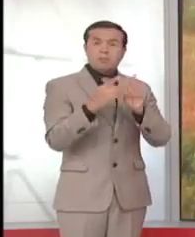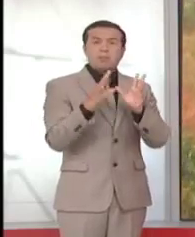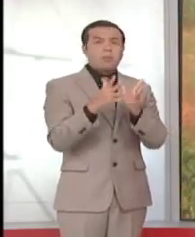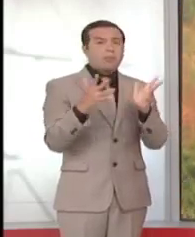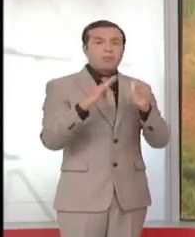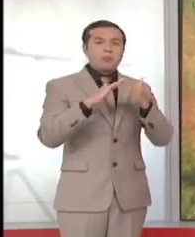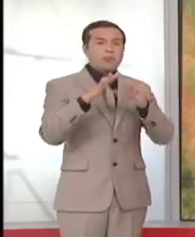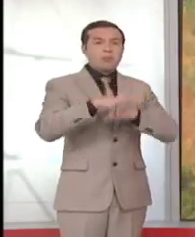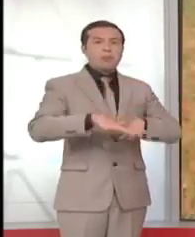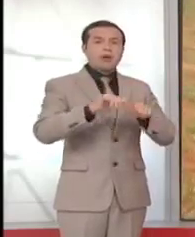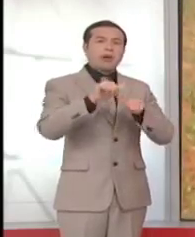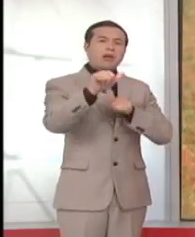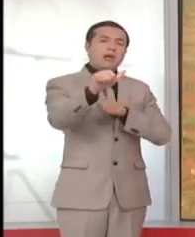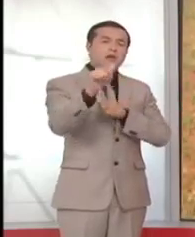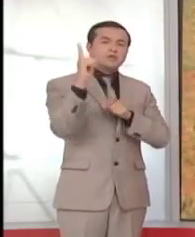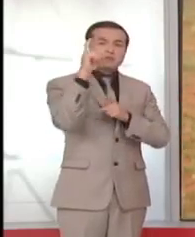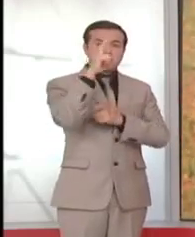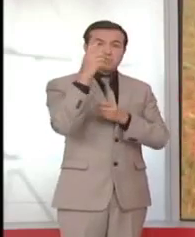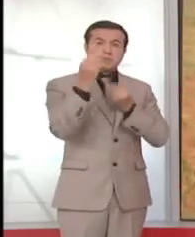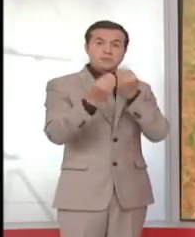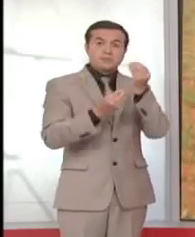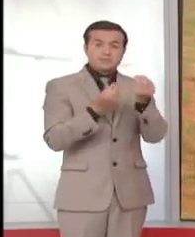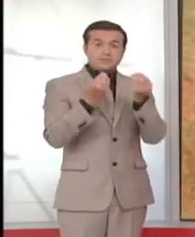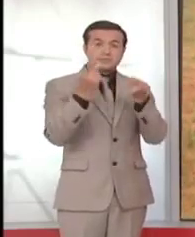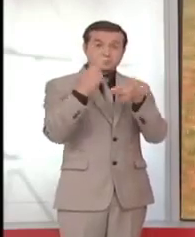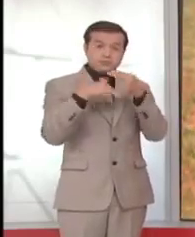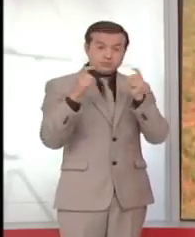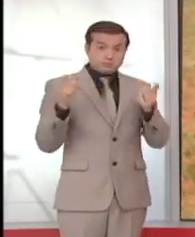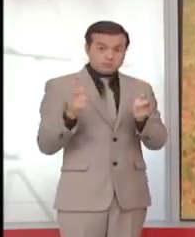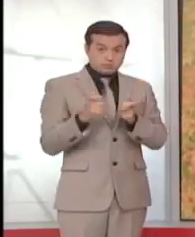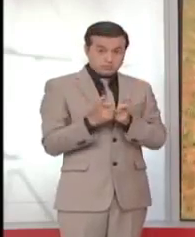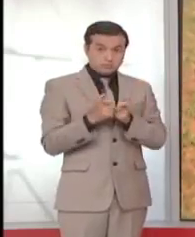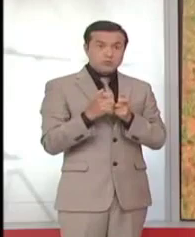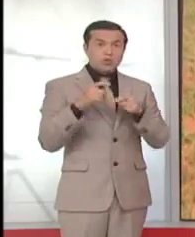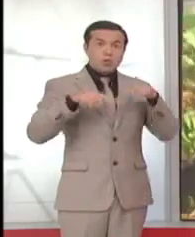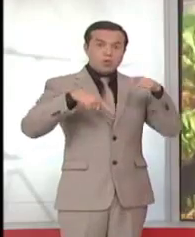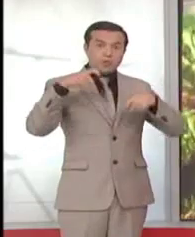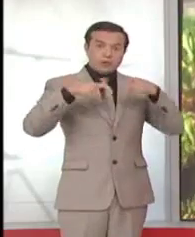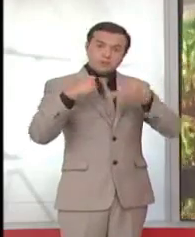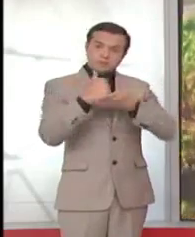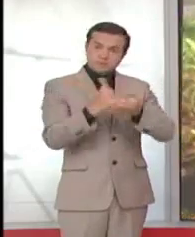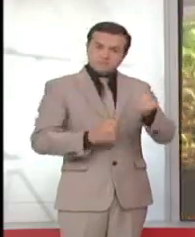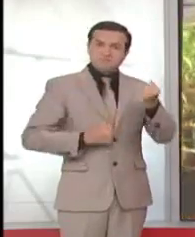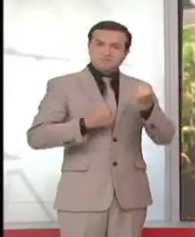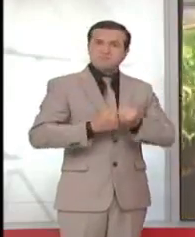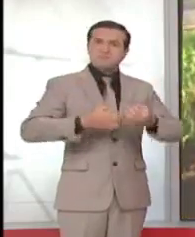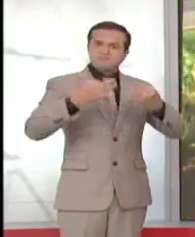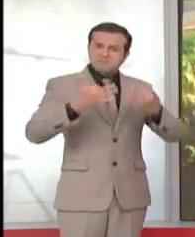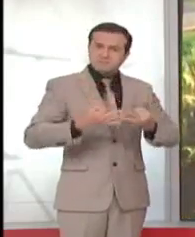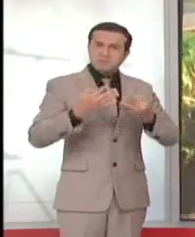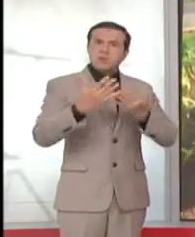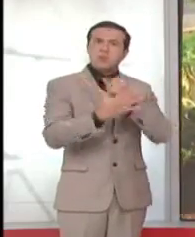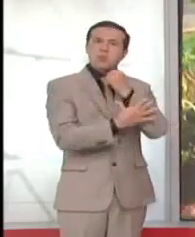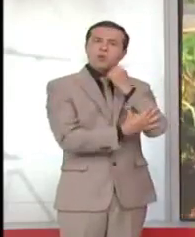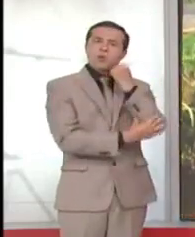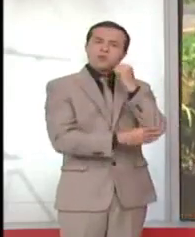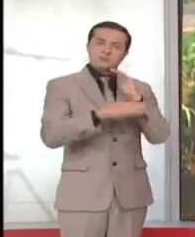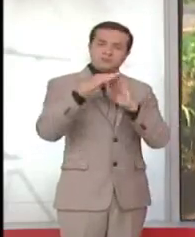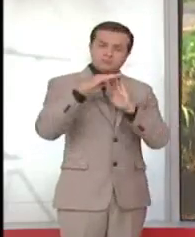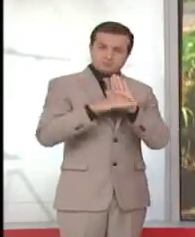alejadas. Pero el uso adecuado de las microfinanzas y redes de cooperativas bien utilizadas pueden reducir la pobreza, afirma un estudio de